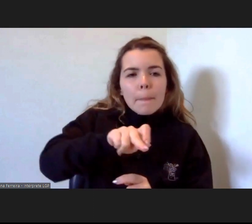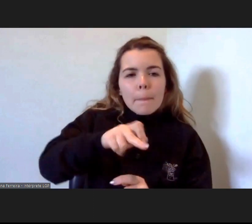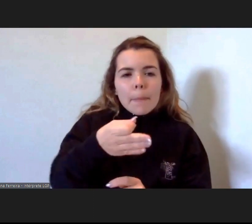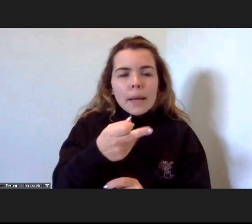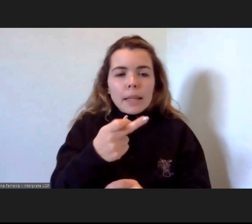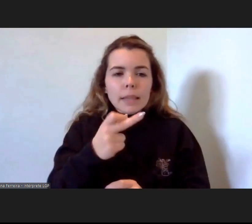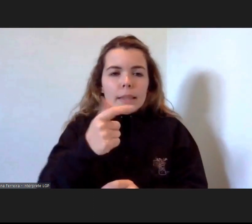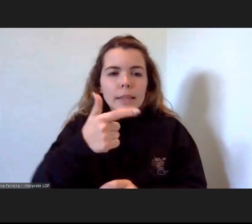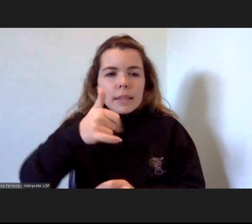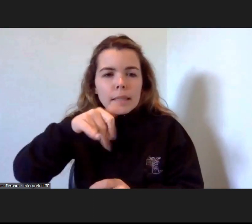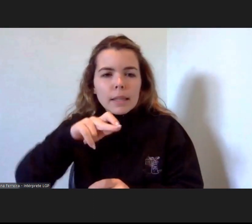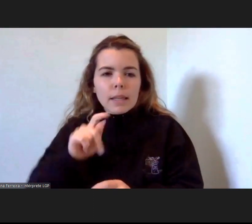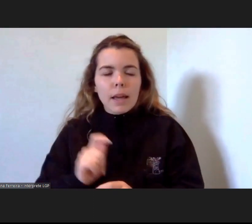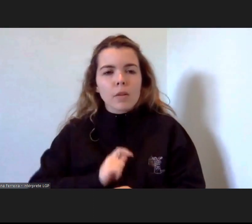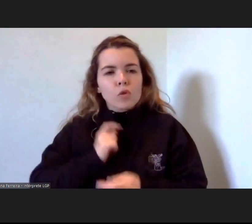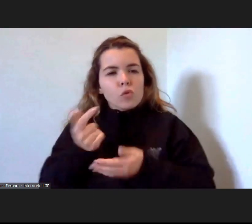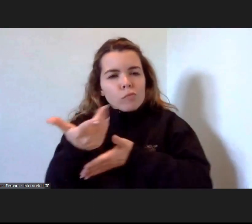esta ideia